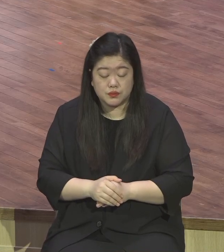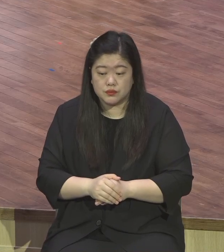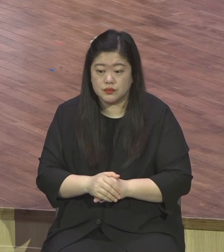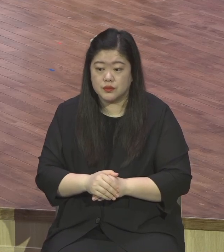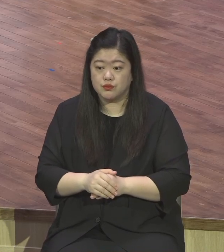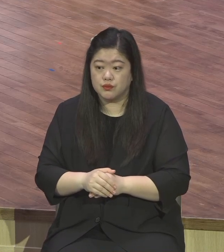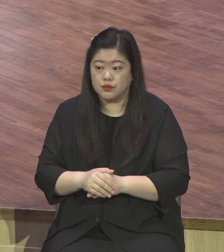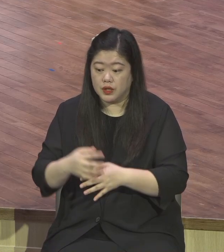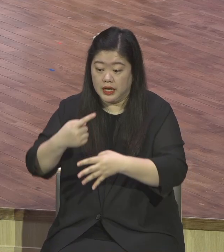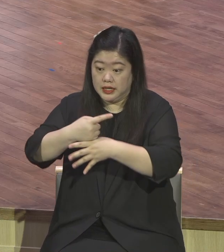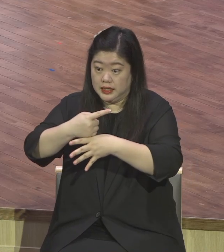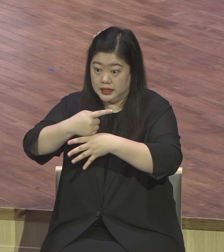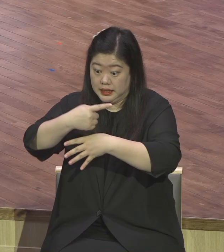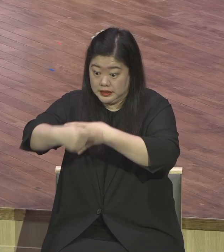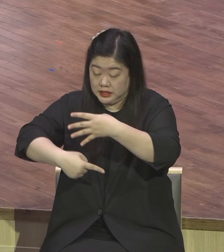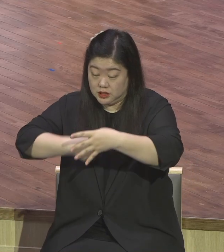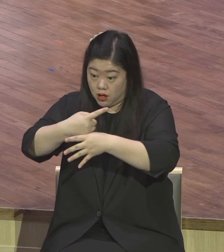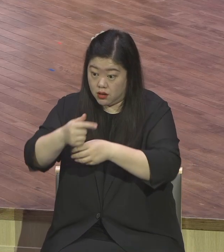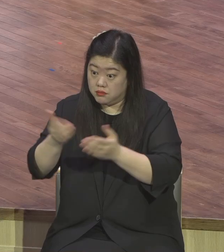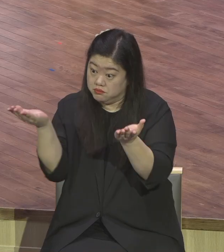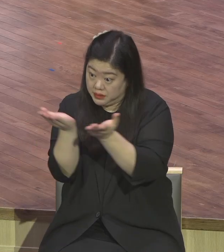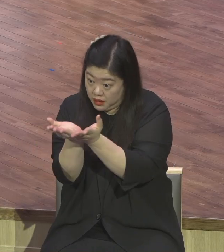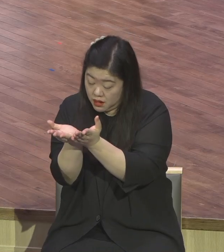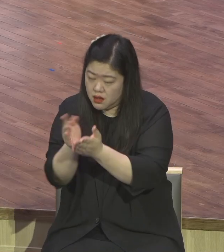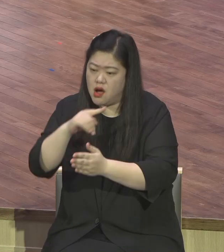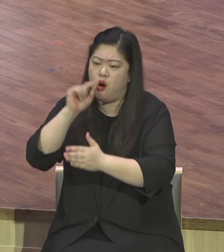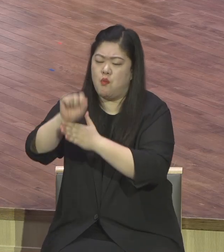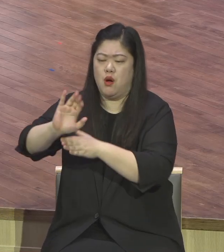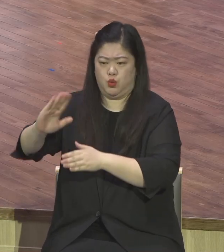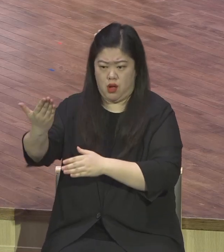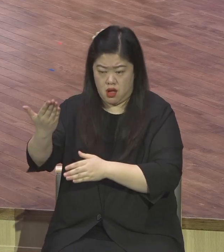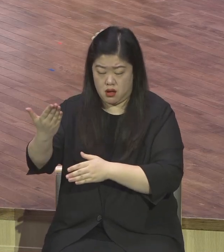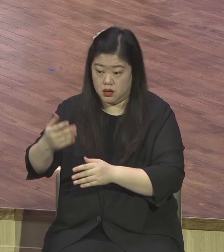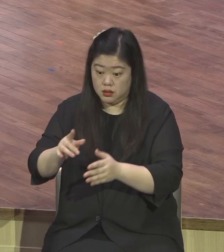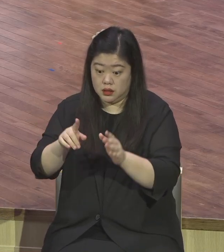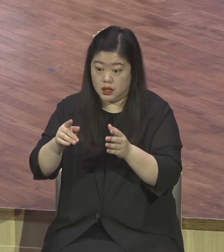삶을 살아야 한다 이걸 시청각적으로 보여주신 거예요